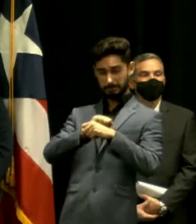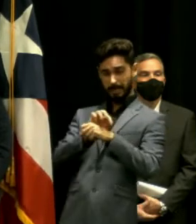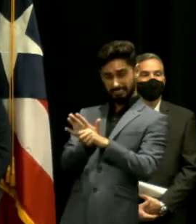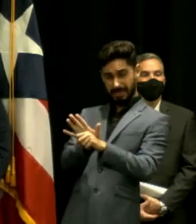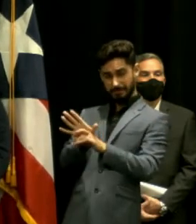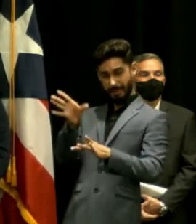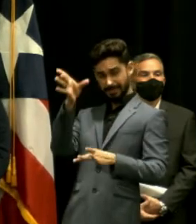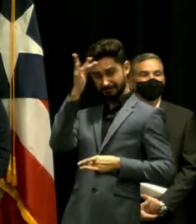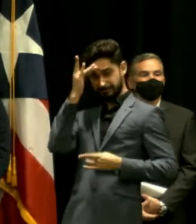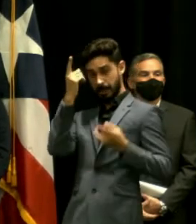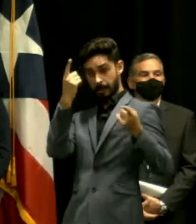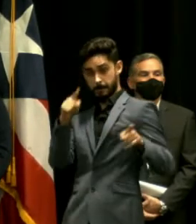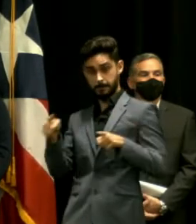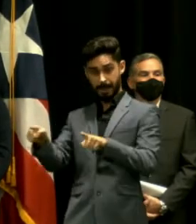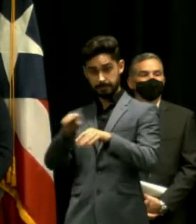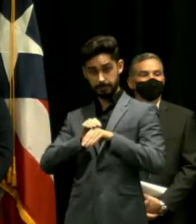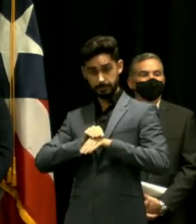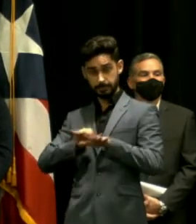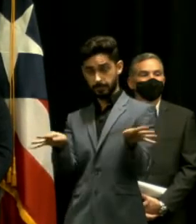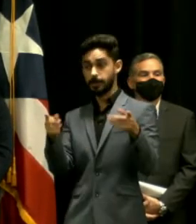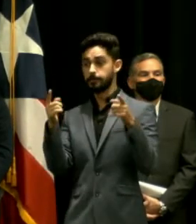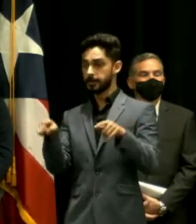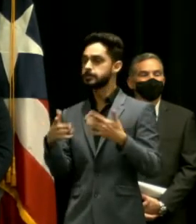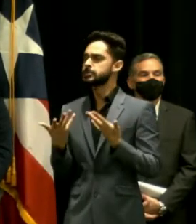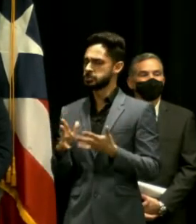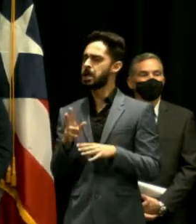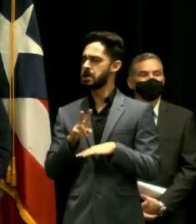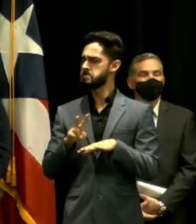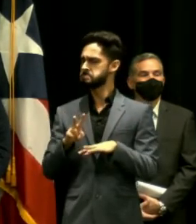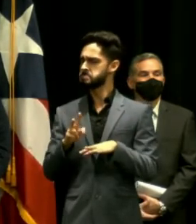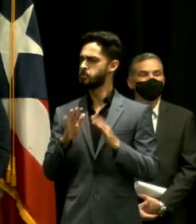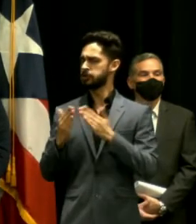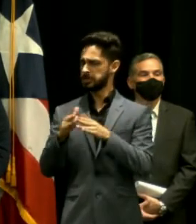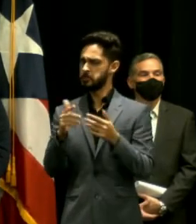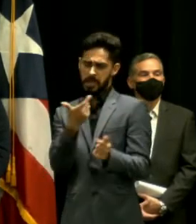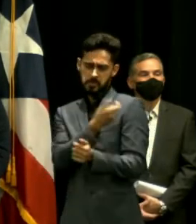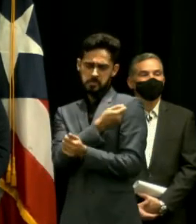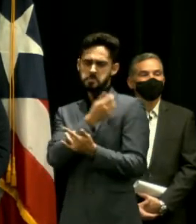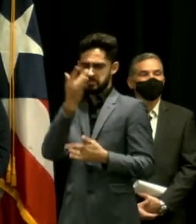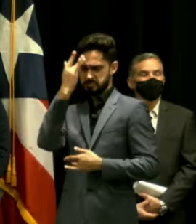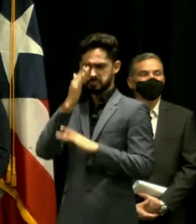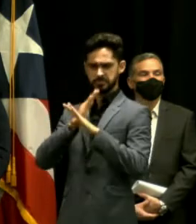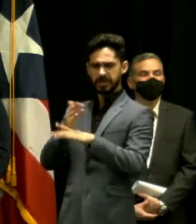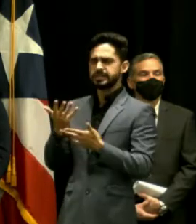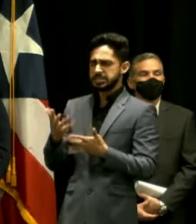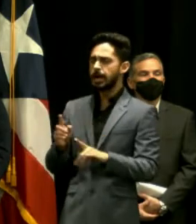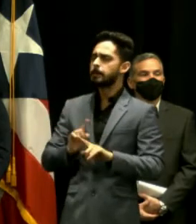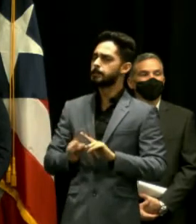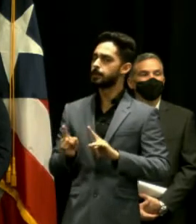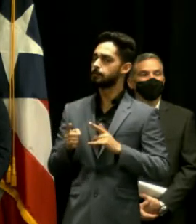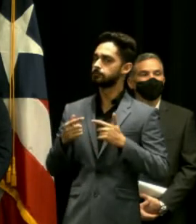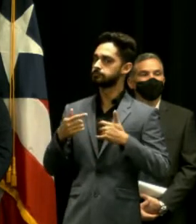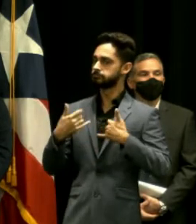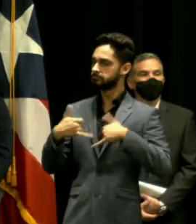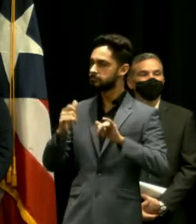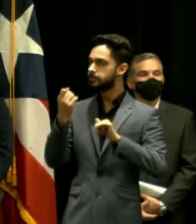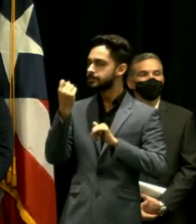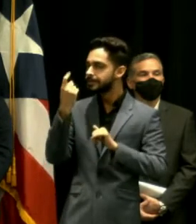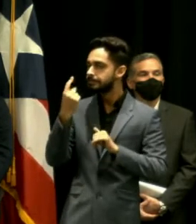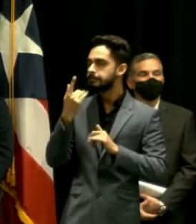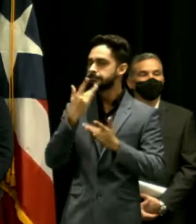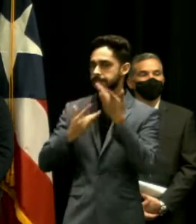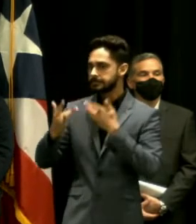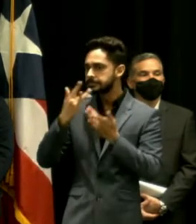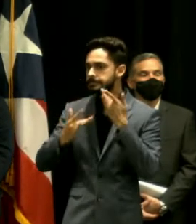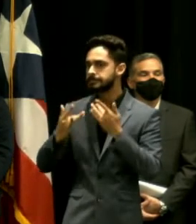municipio ya tiene su respectiva vacunaciones y demás sin embargo en temas de salud fuera de la pandemia continúan sin este tipo de recursos ¿qué